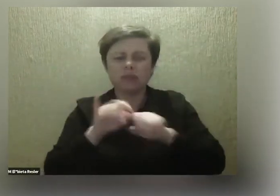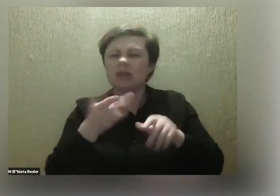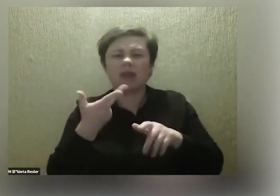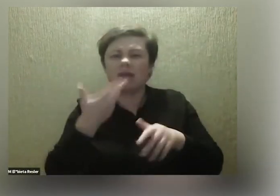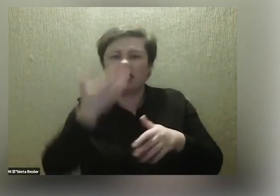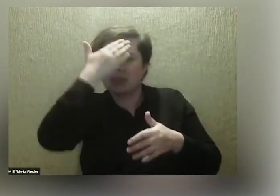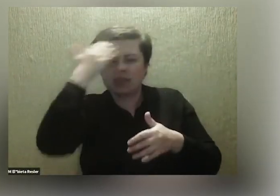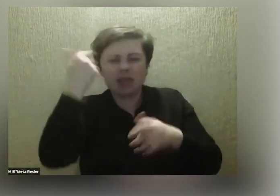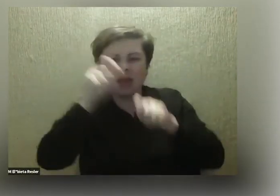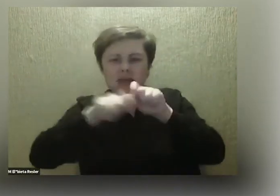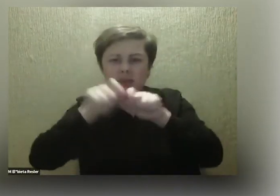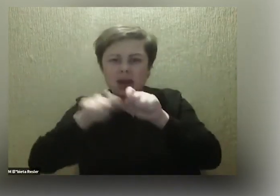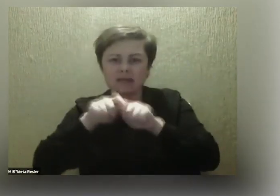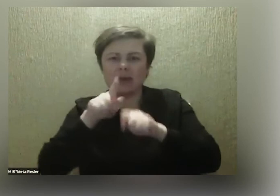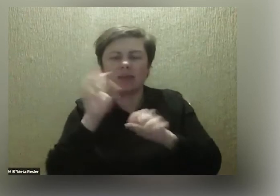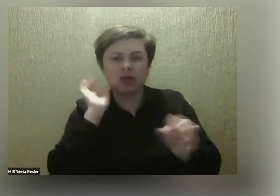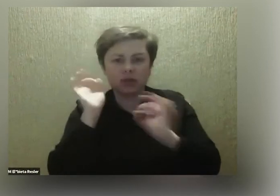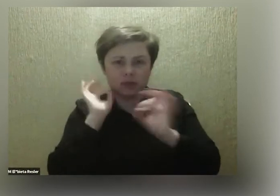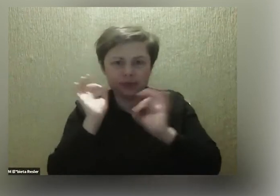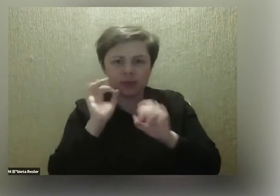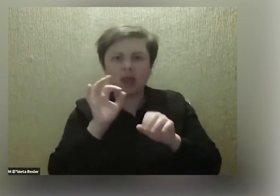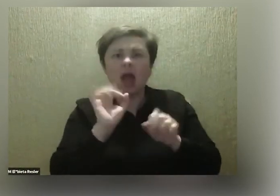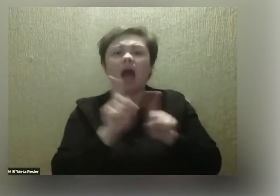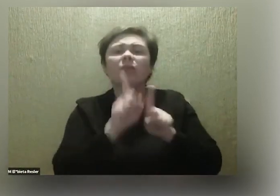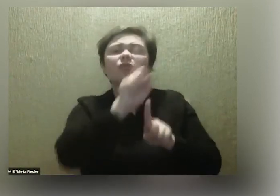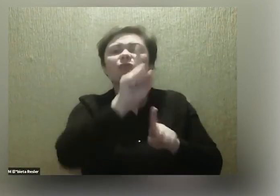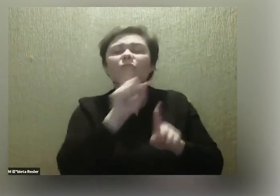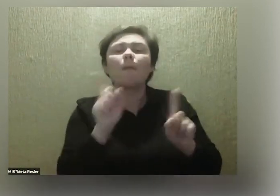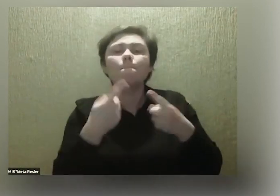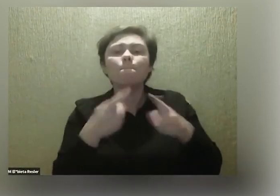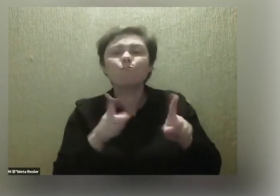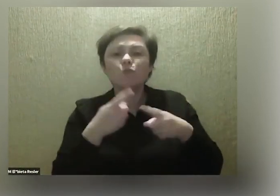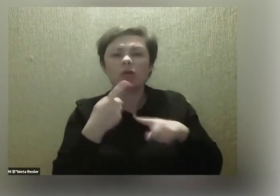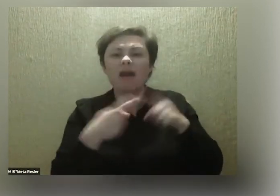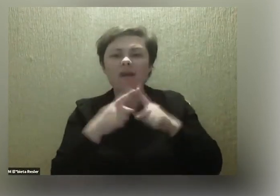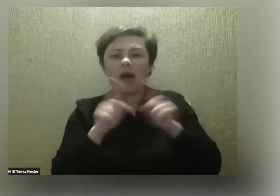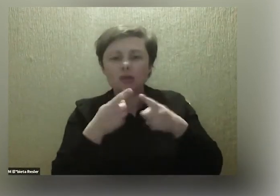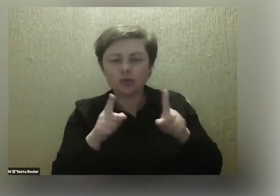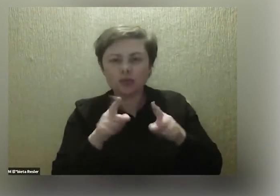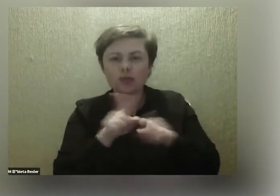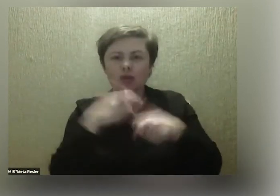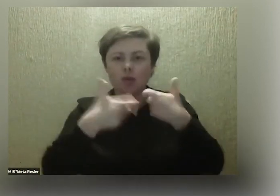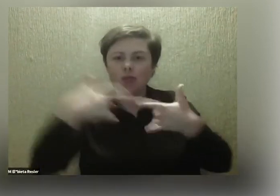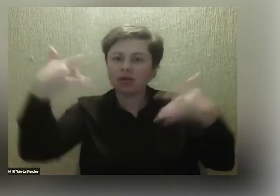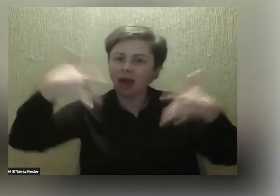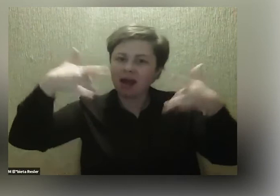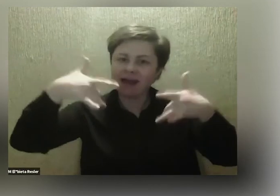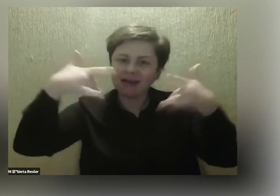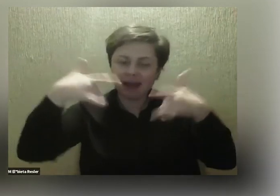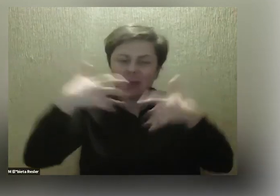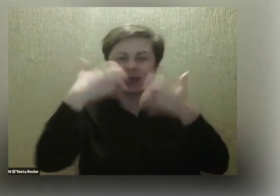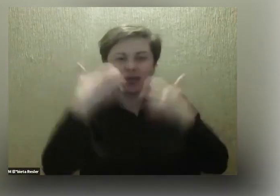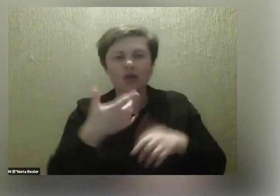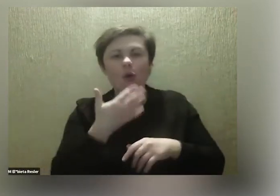A w swoim kawałku muzycznym na klucz rapowałeś o tym, że chciałbyś